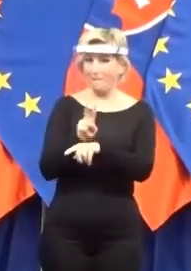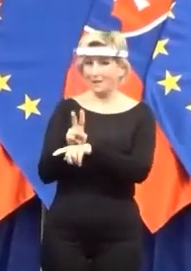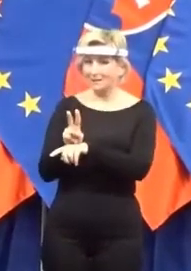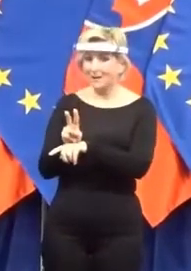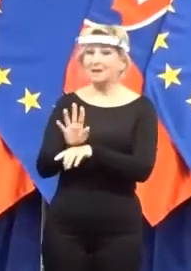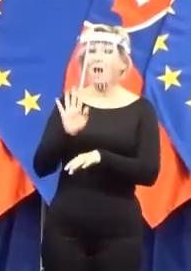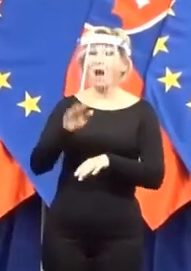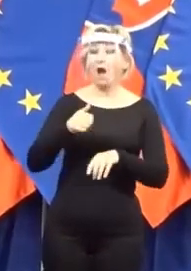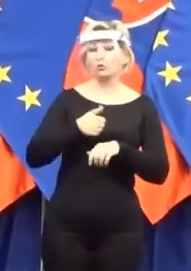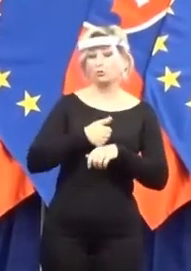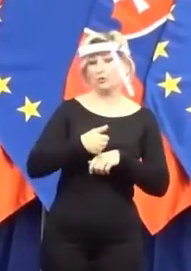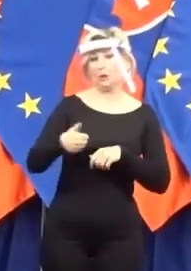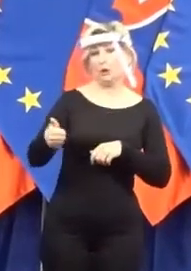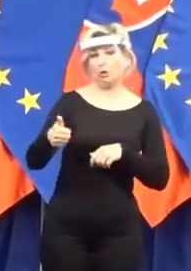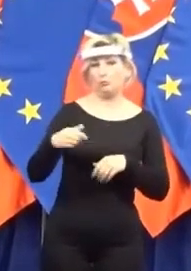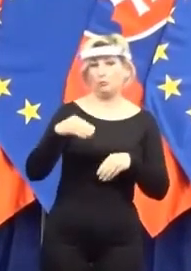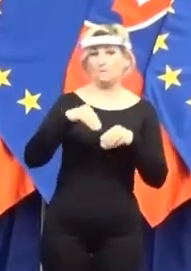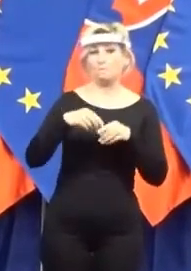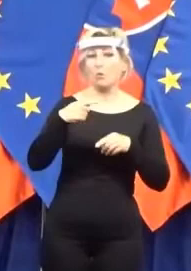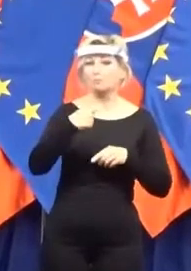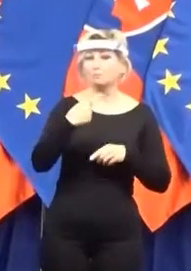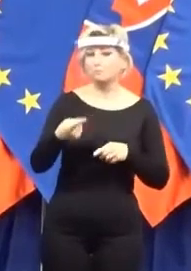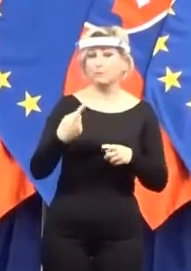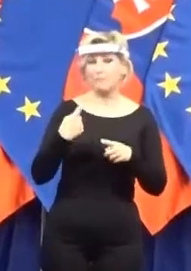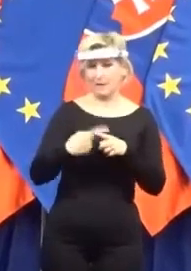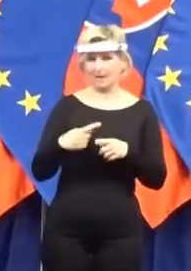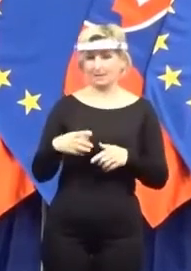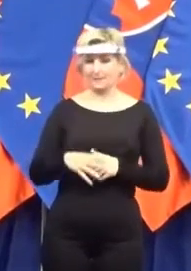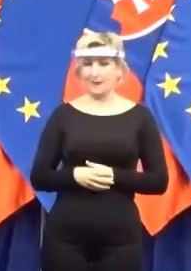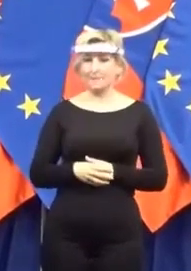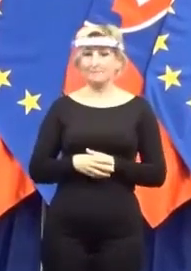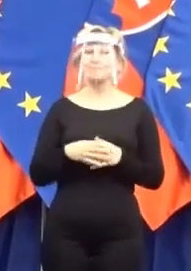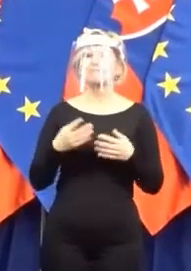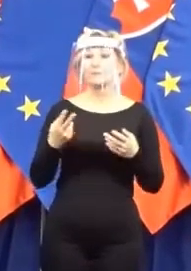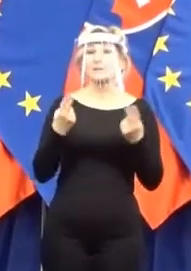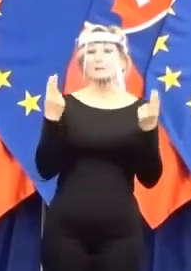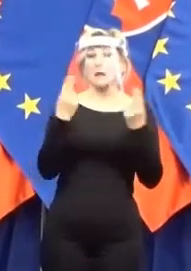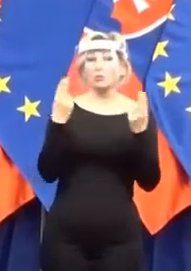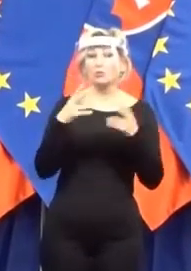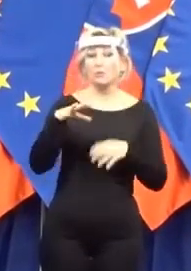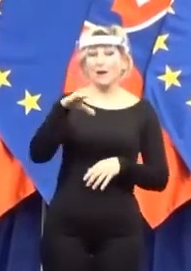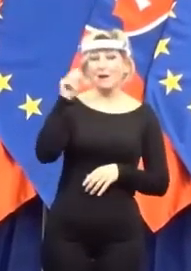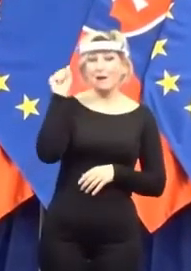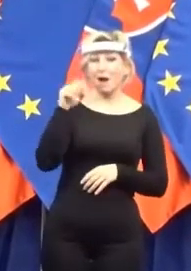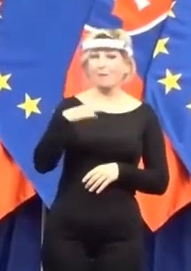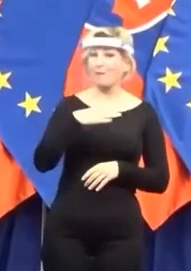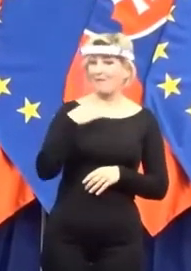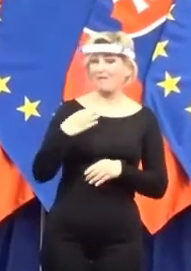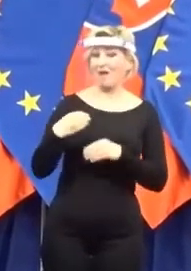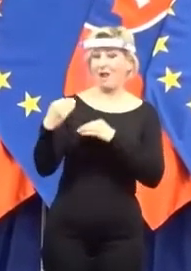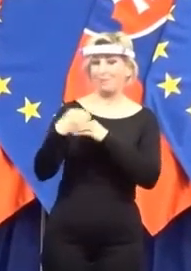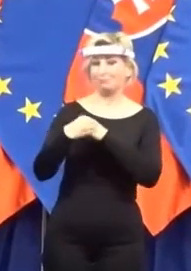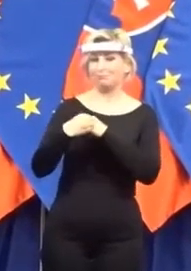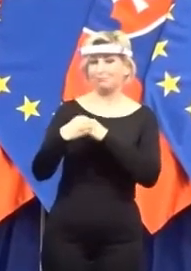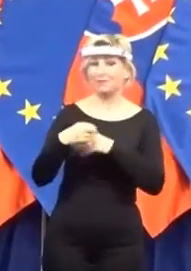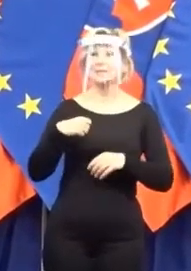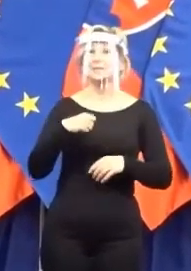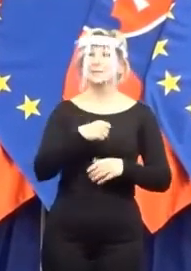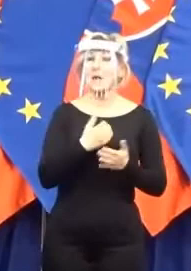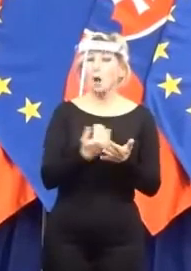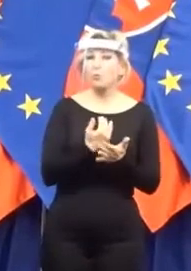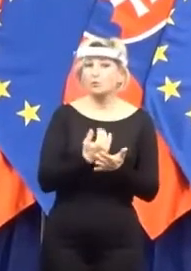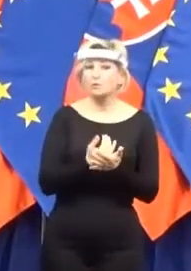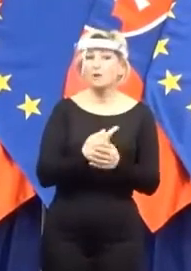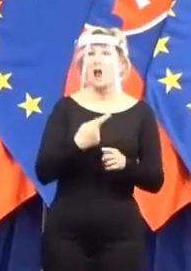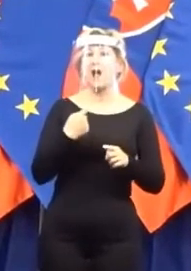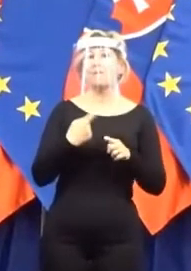Taktiež si uvedomujeme jednotlivé podnety, čo sa týka zo strany samozpráv, zo strany zriadovateľov